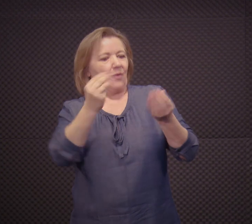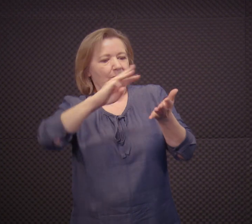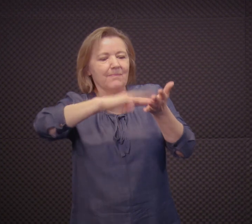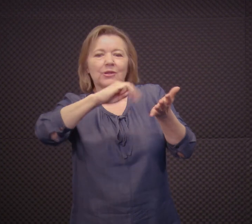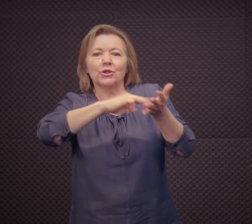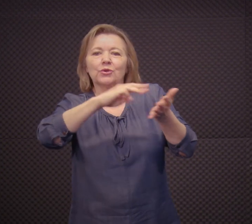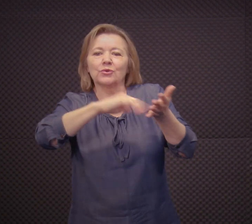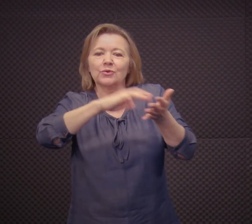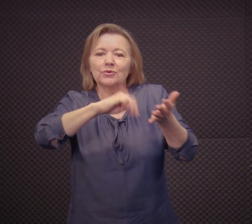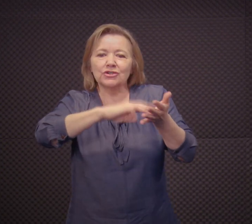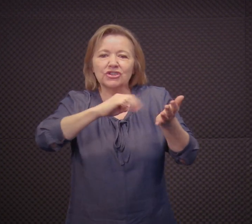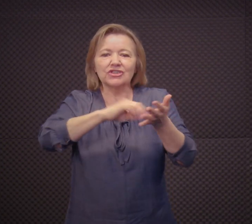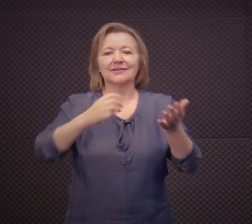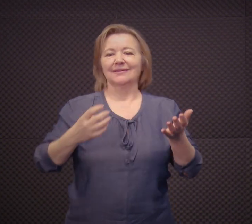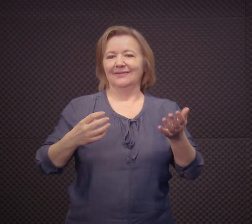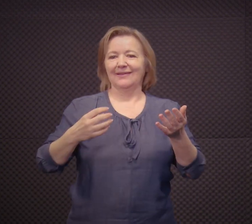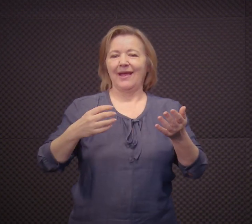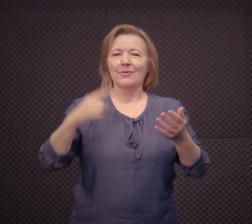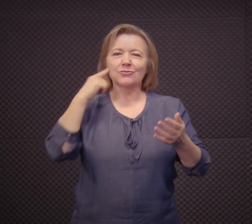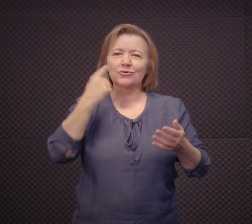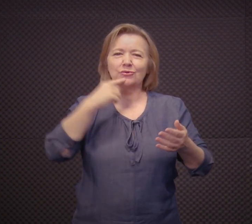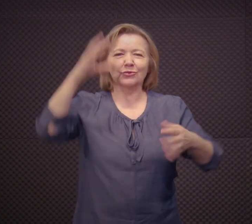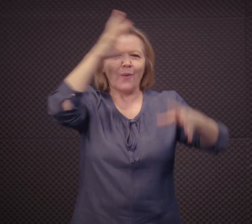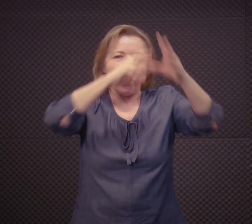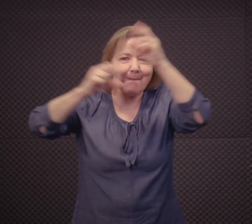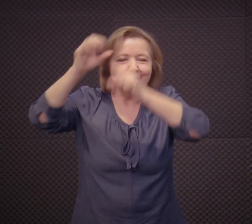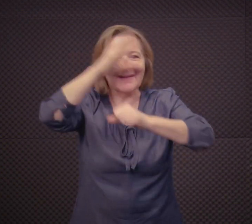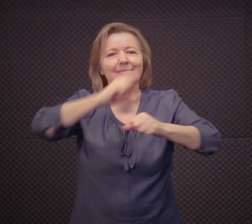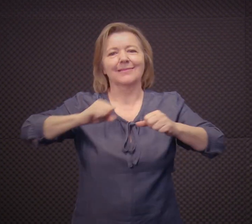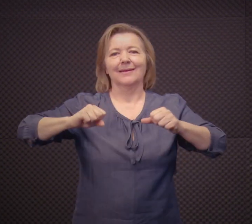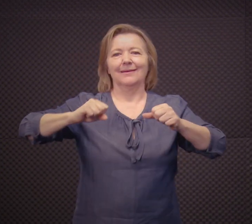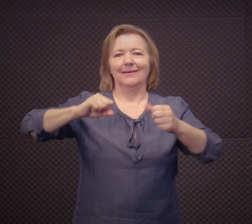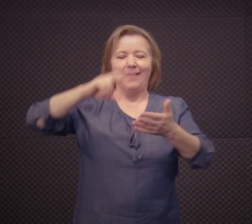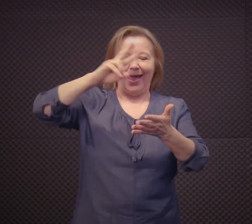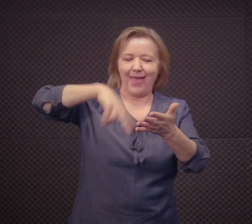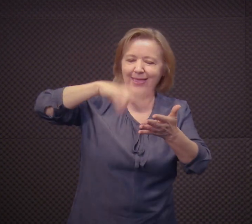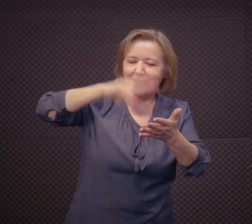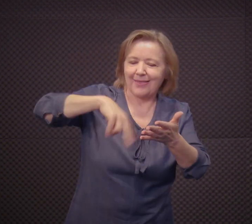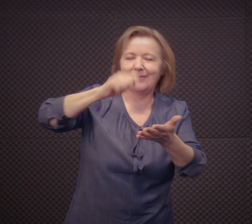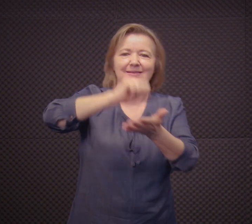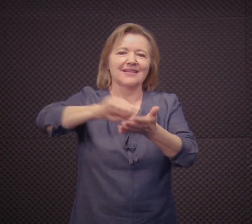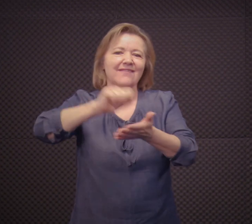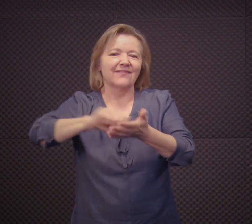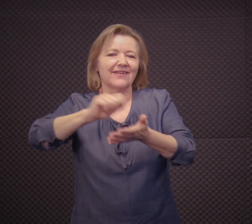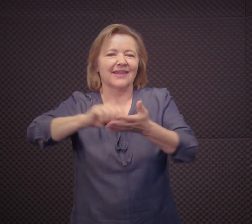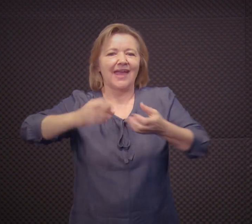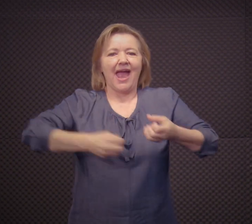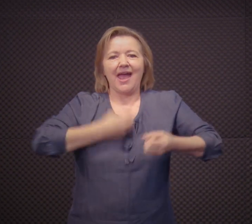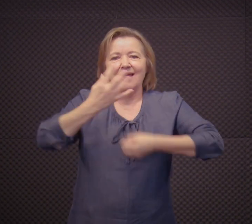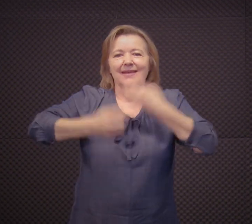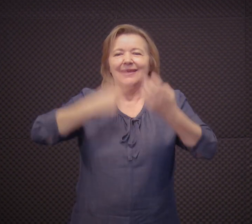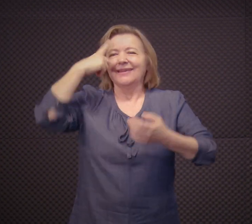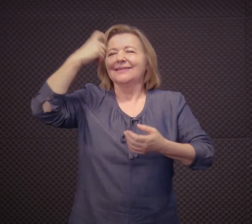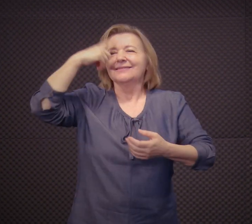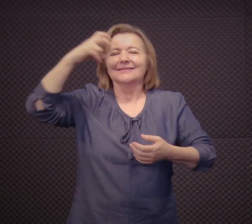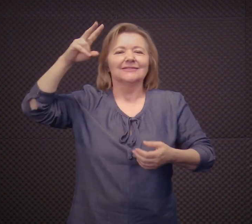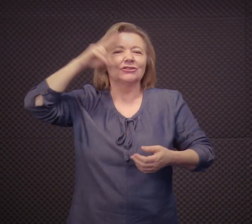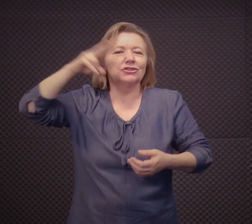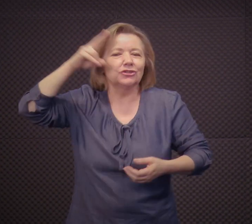alunos que podem ter a metodologia na língua de sinais, né? Podem aprender a ler, a escrever, a